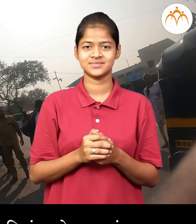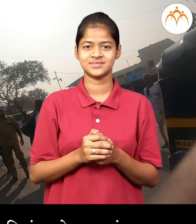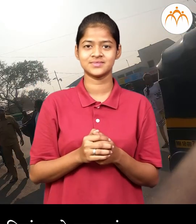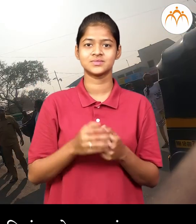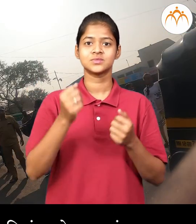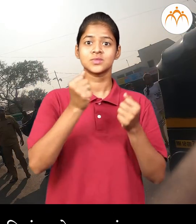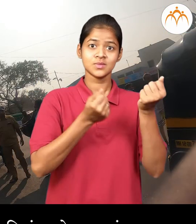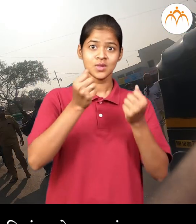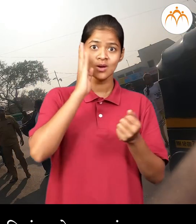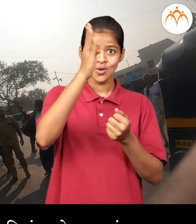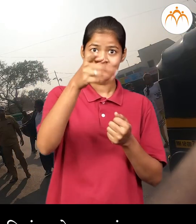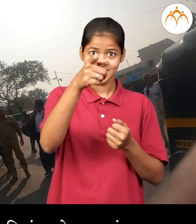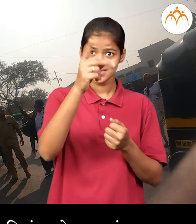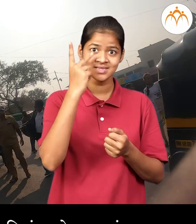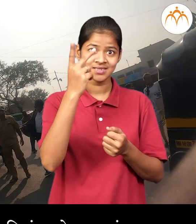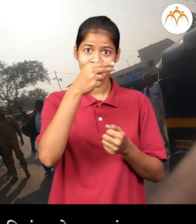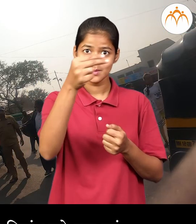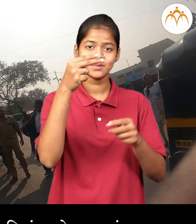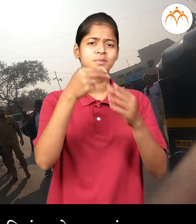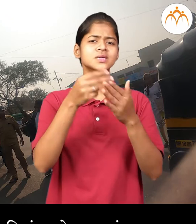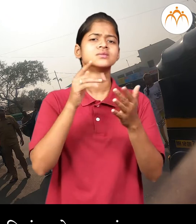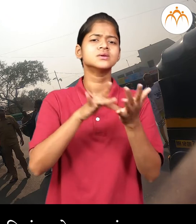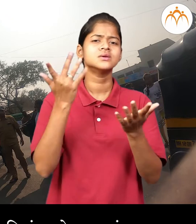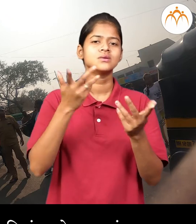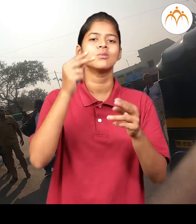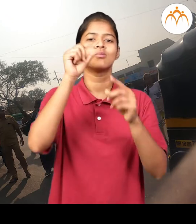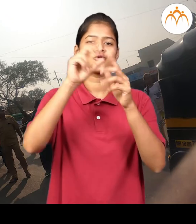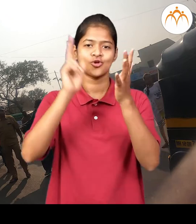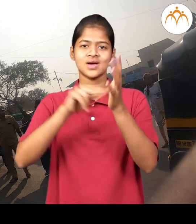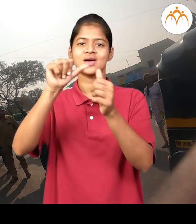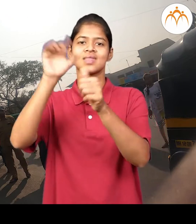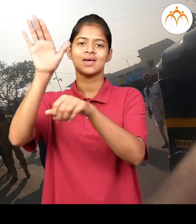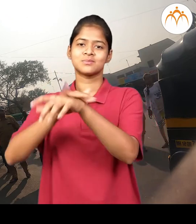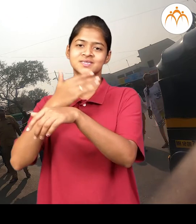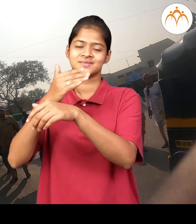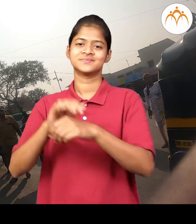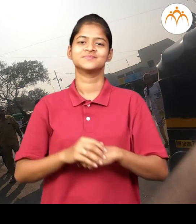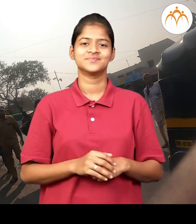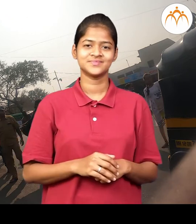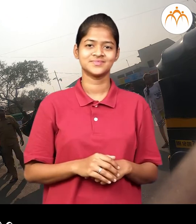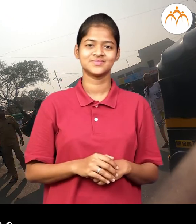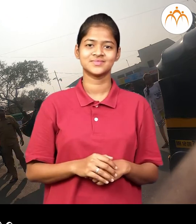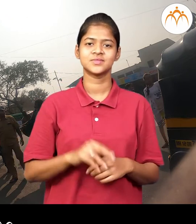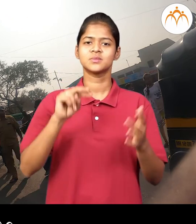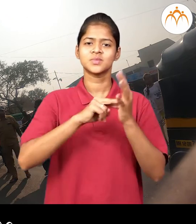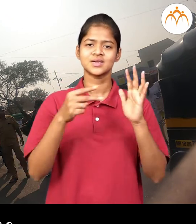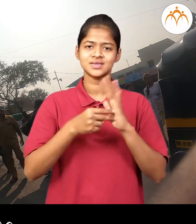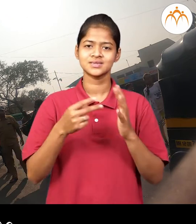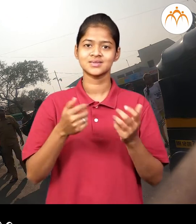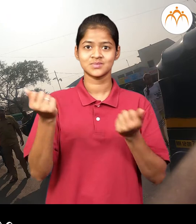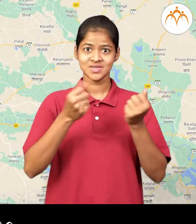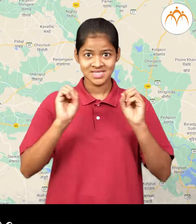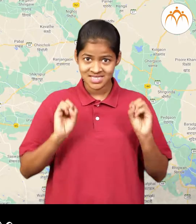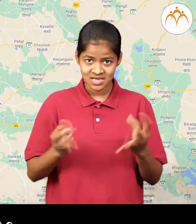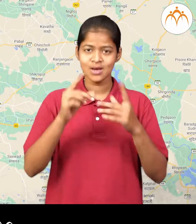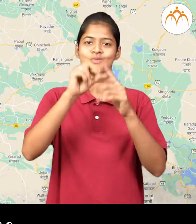समोरचा बसवर काह लिले बगबर पुणे अली बाग मंजे बस